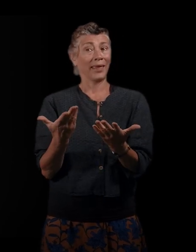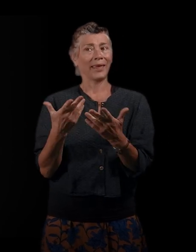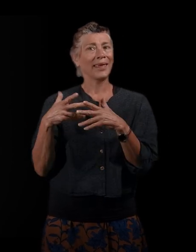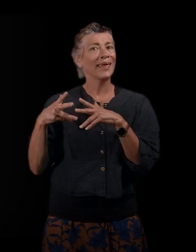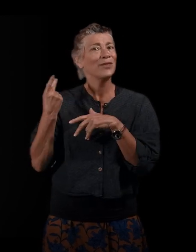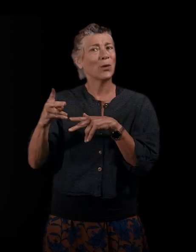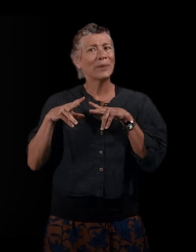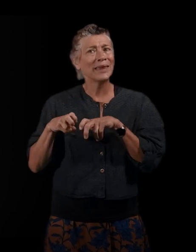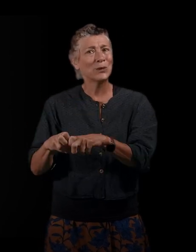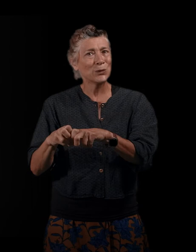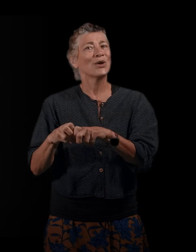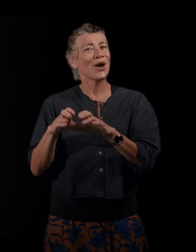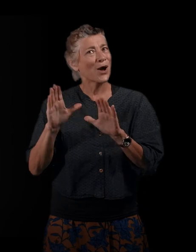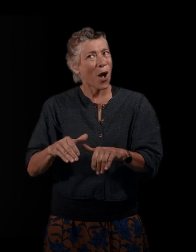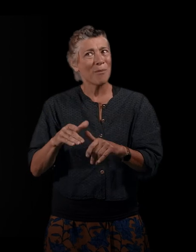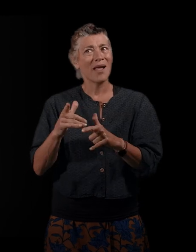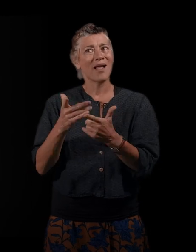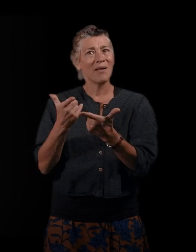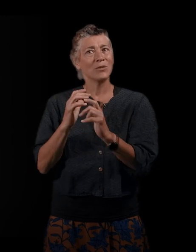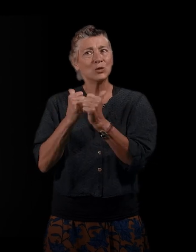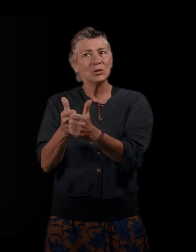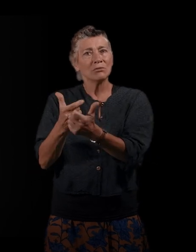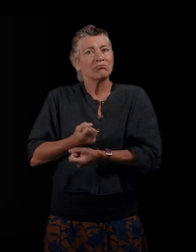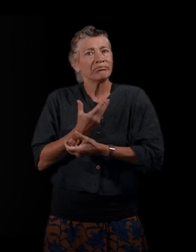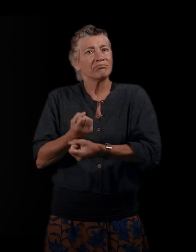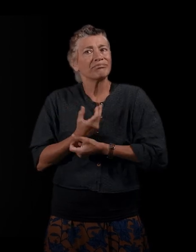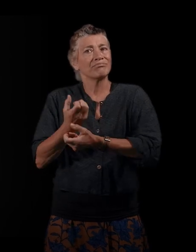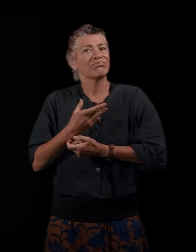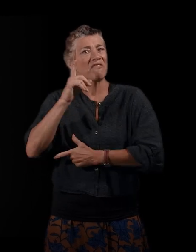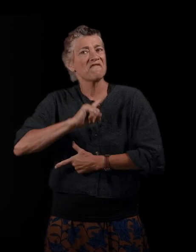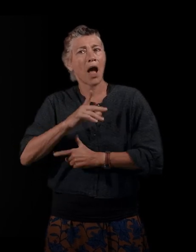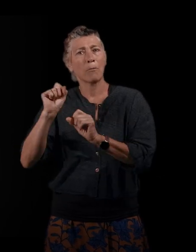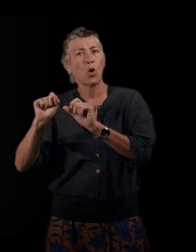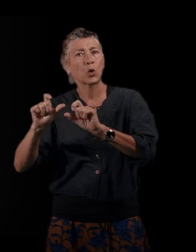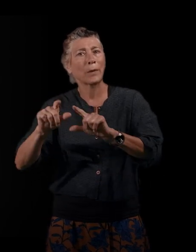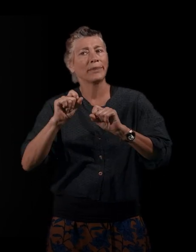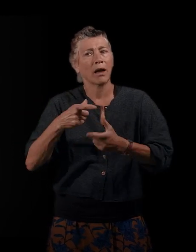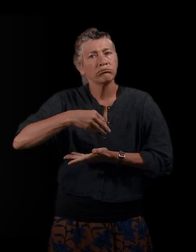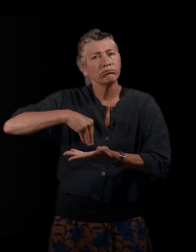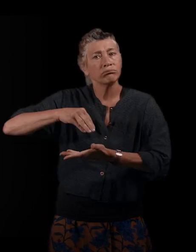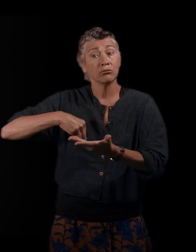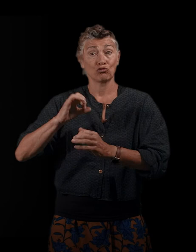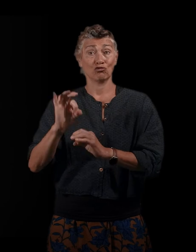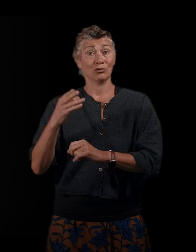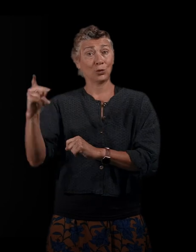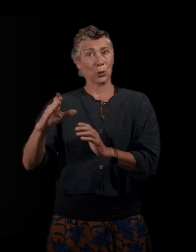construite à partir de récits de femmes, d'entretiens. D'ailleurs, le livre démarre par l'avis de Julienne.